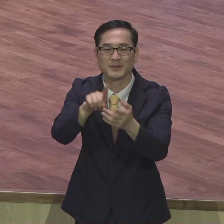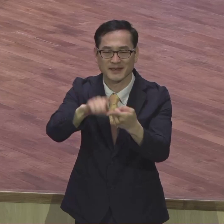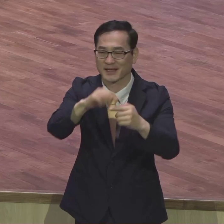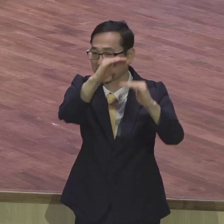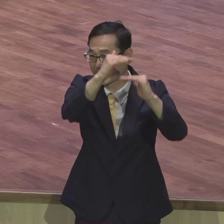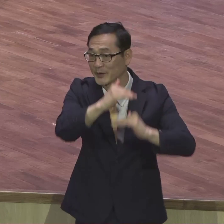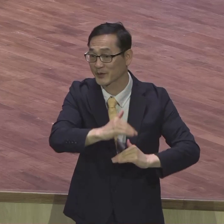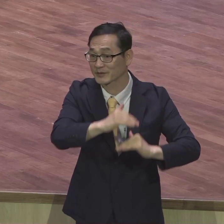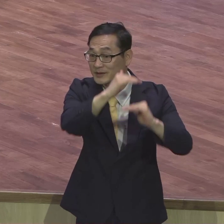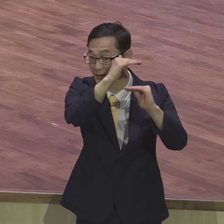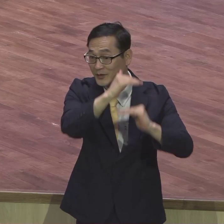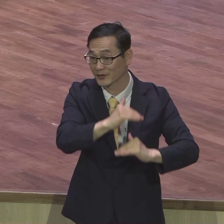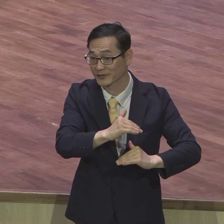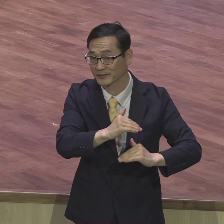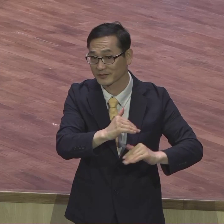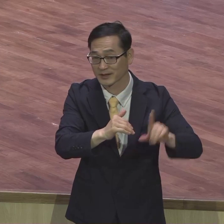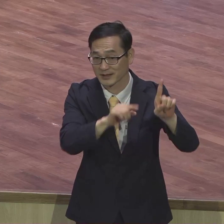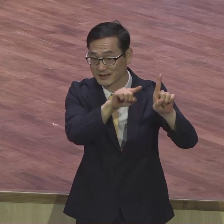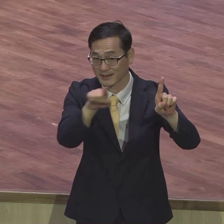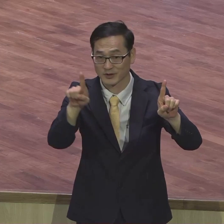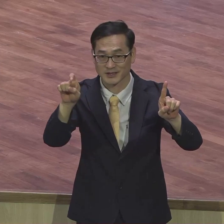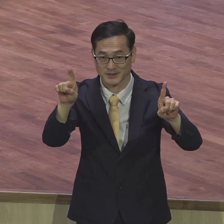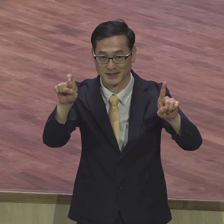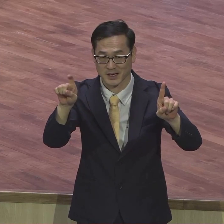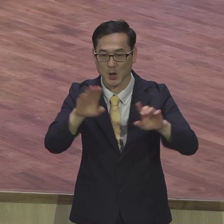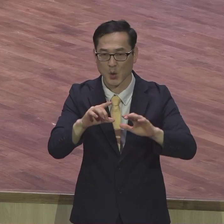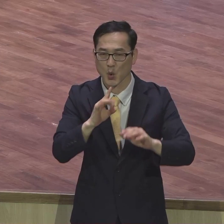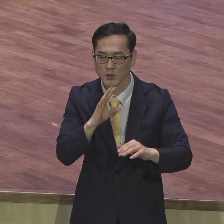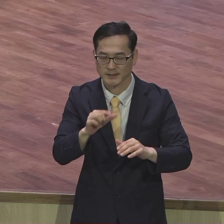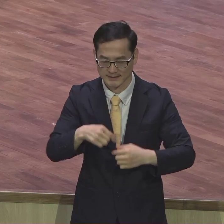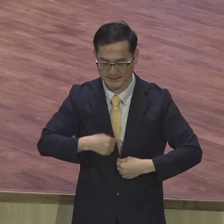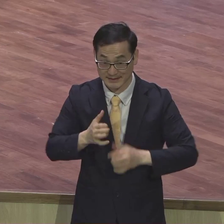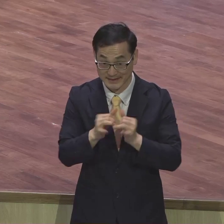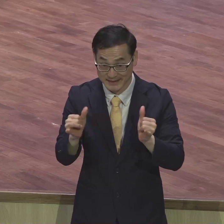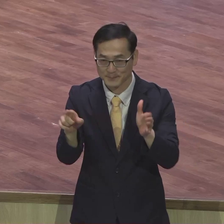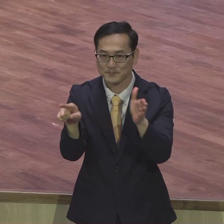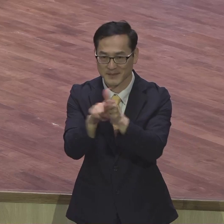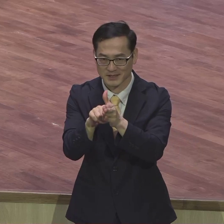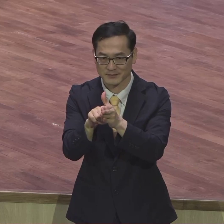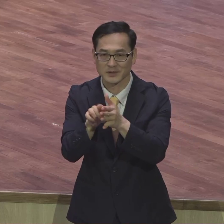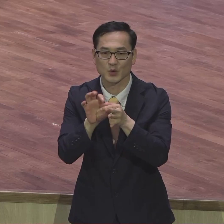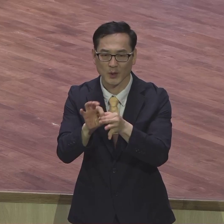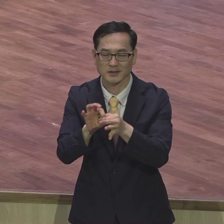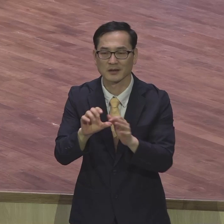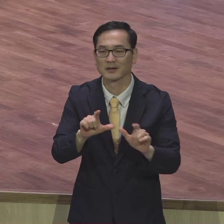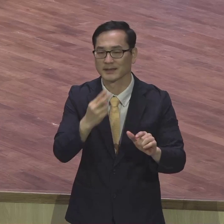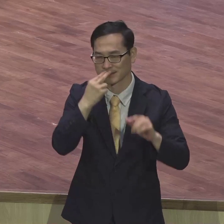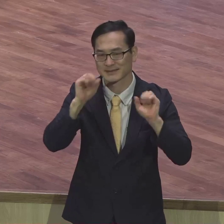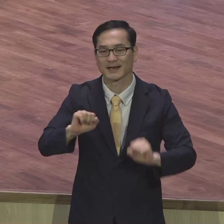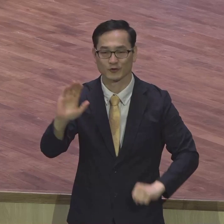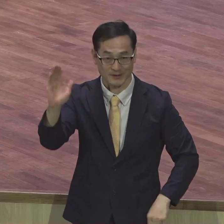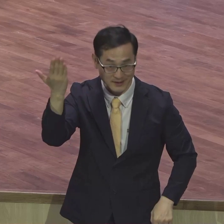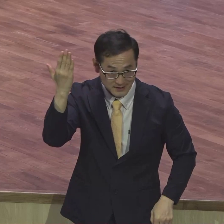믿음에 대해서 오직 의는 믿음으로 말마마 살리라 하나님의 눈에 보이면